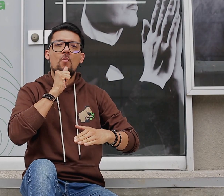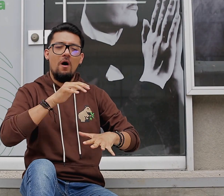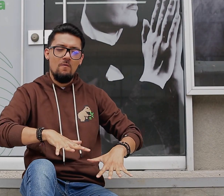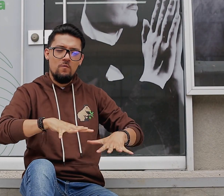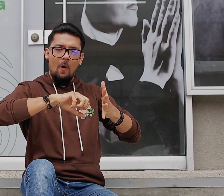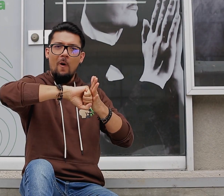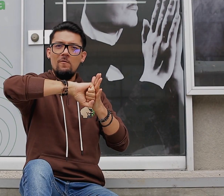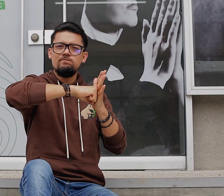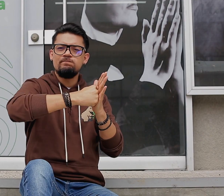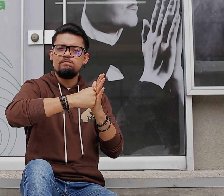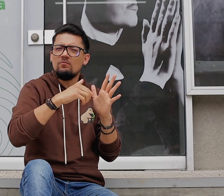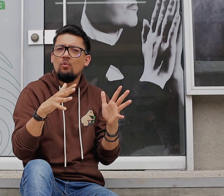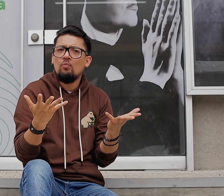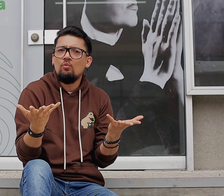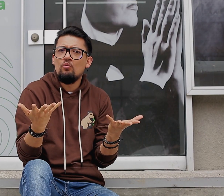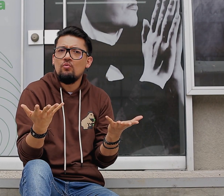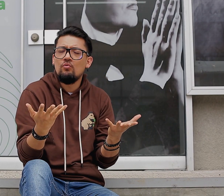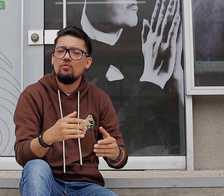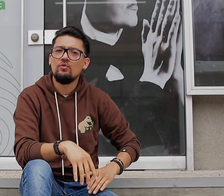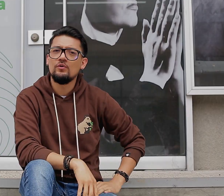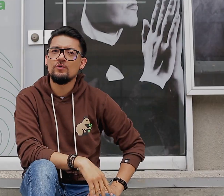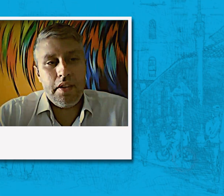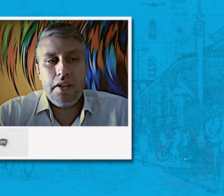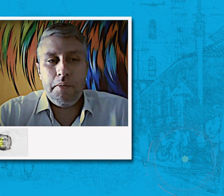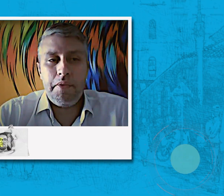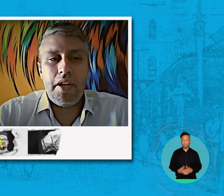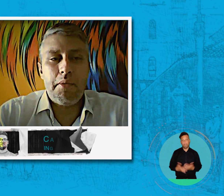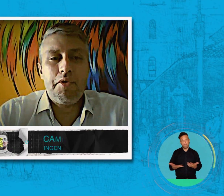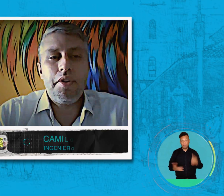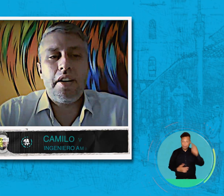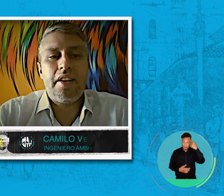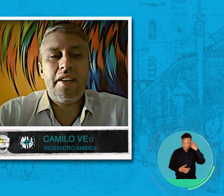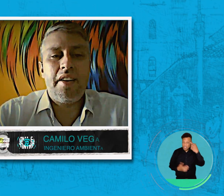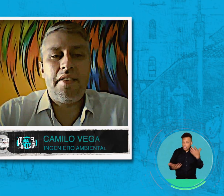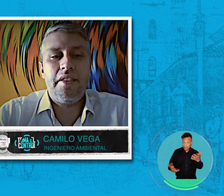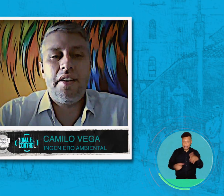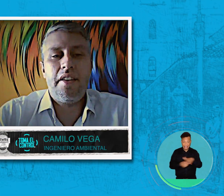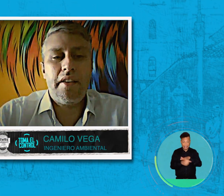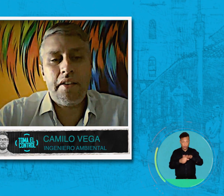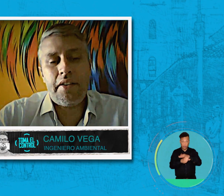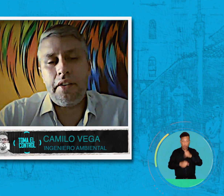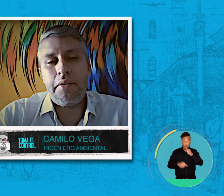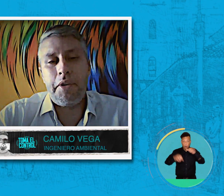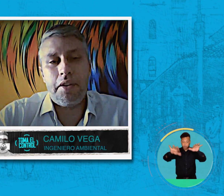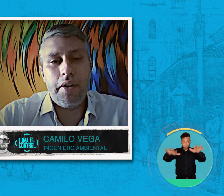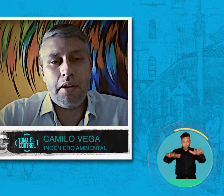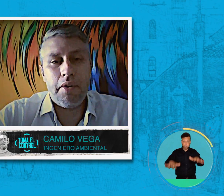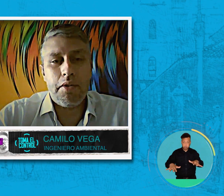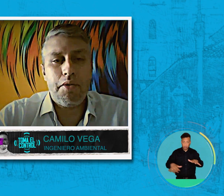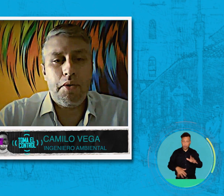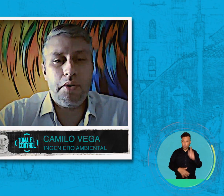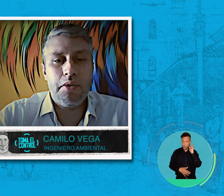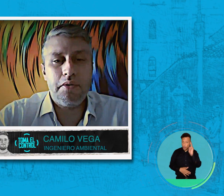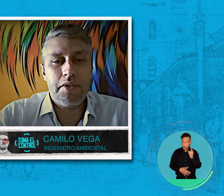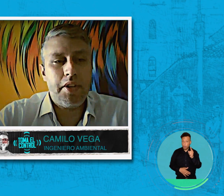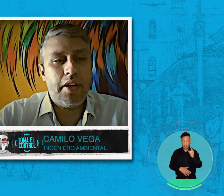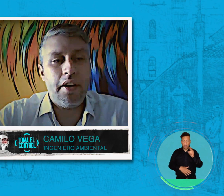emergencias como esta y evitar el racionamiento? Debemos considerar que la crisis del desabastecimiento de agua no solo se